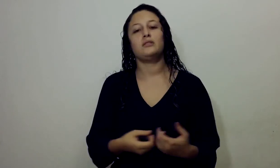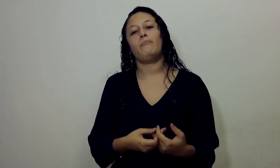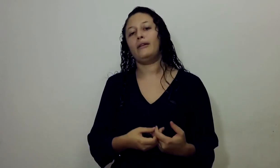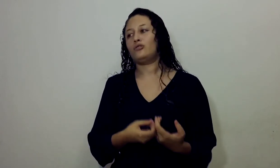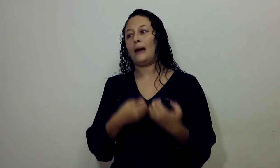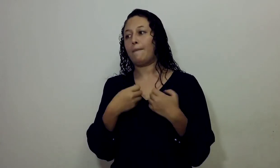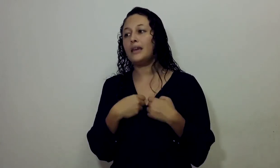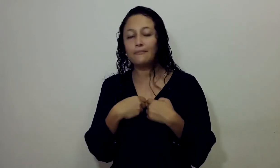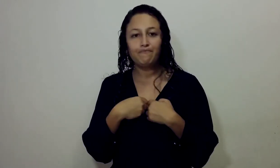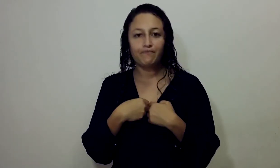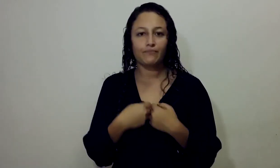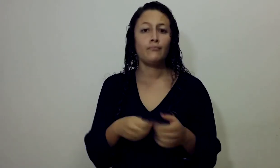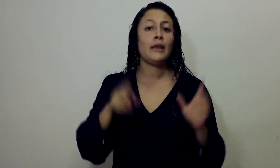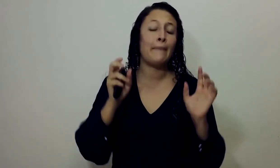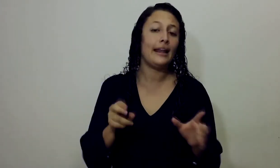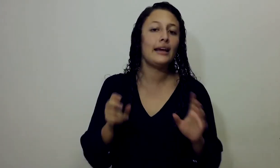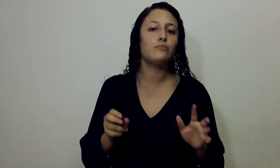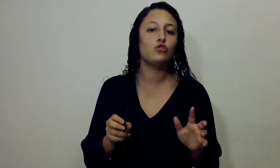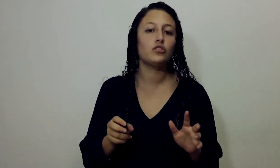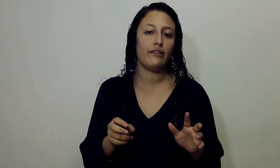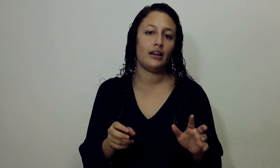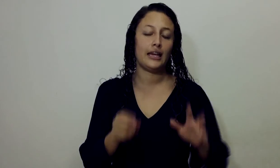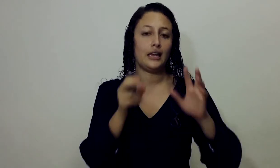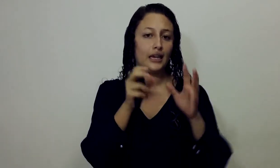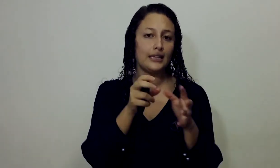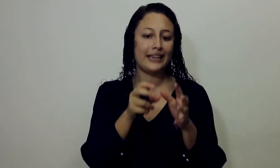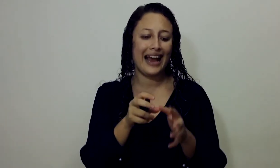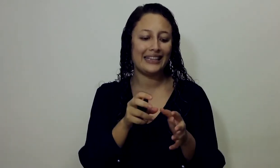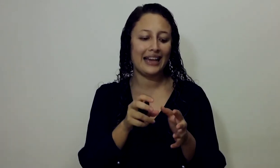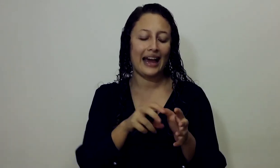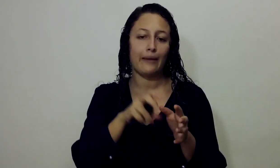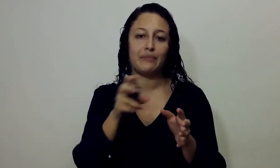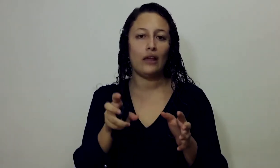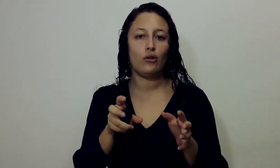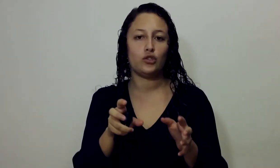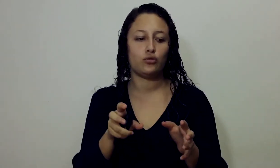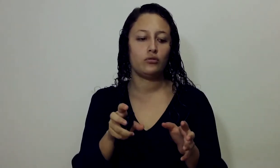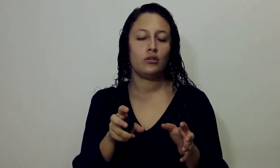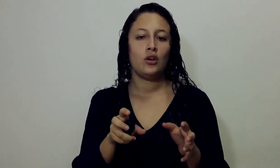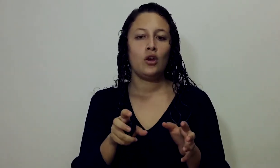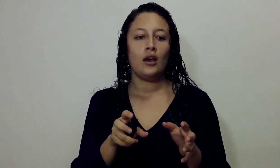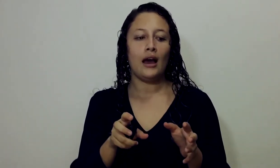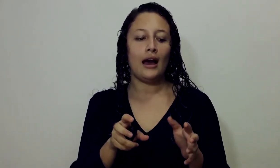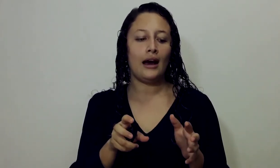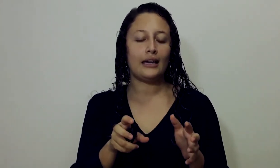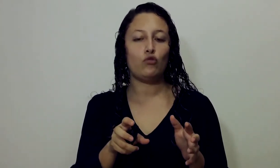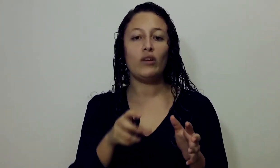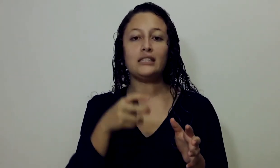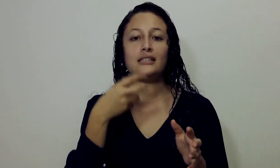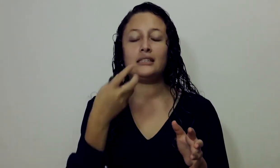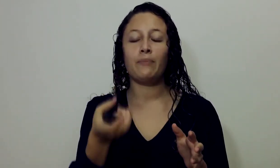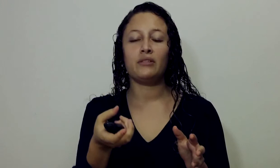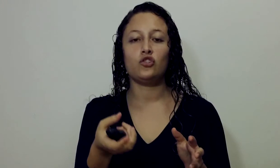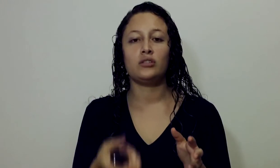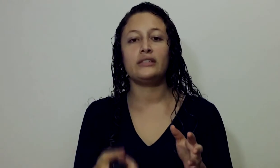hecho Mis hermanos A mí Me alegra Mucho saber Que la iglesia Haya adaptado Esto A que